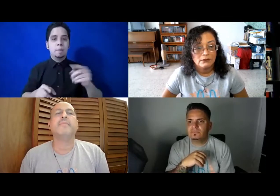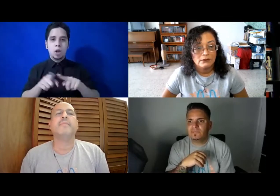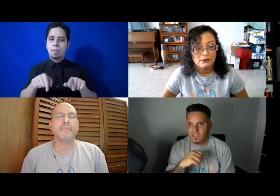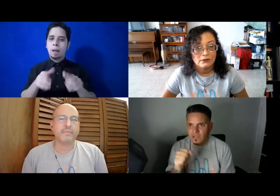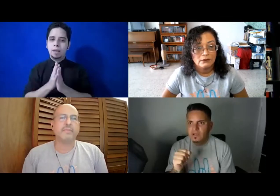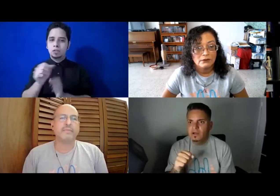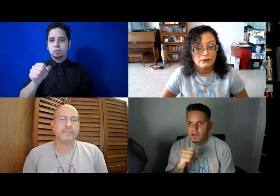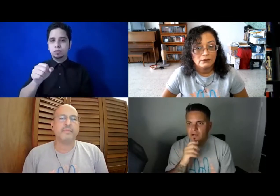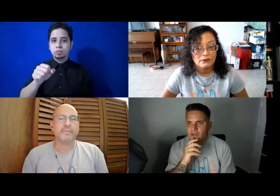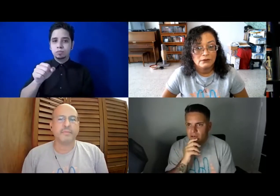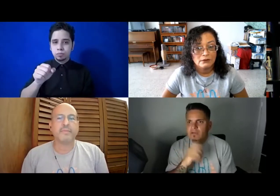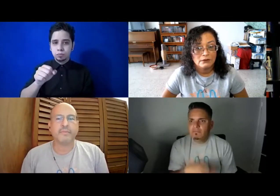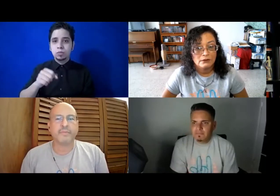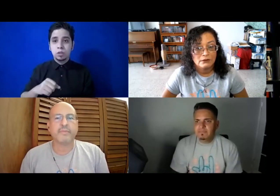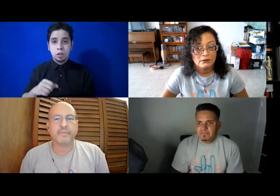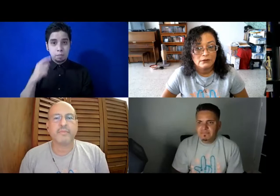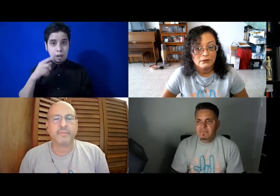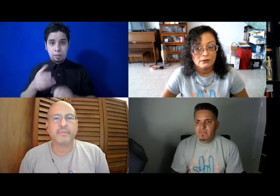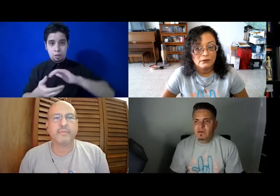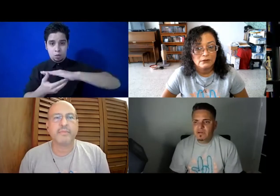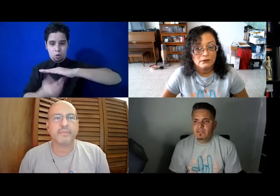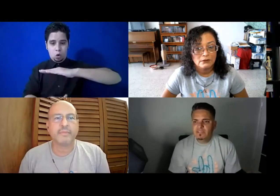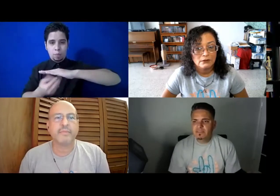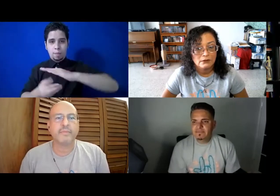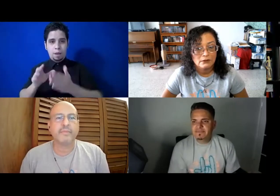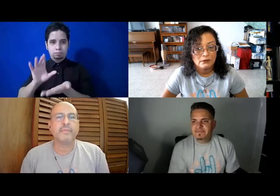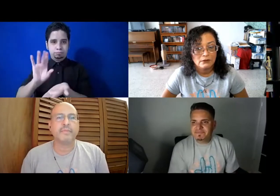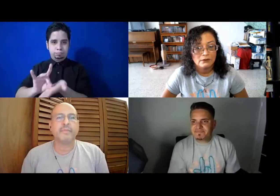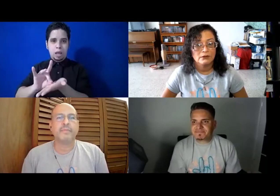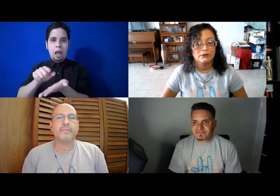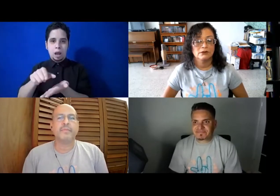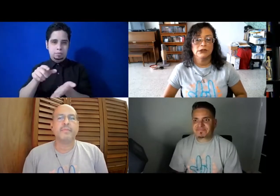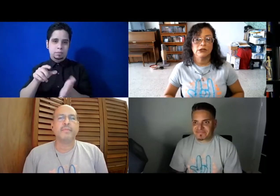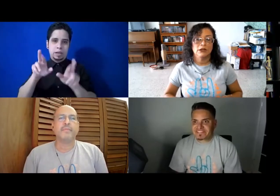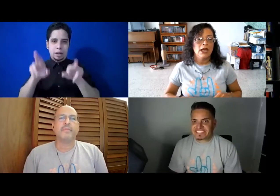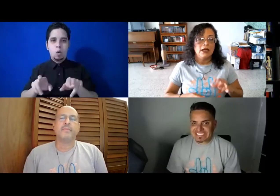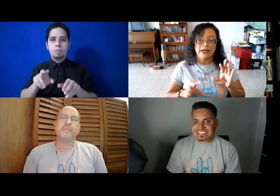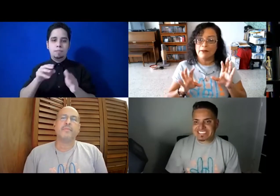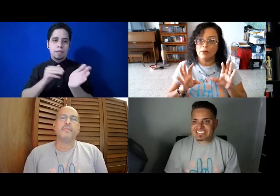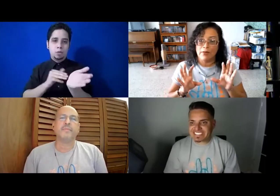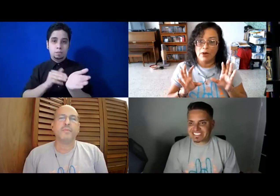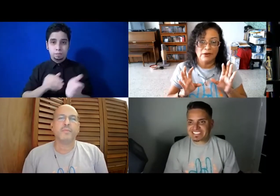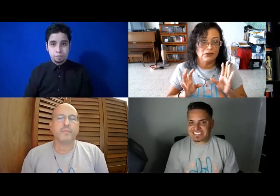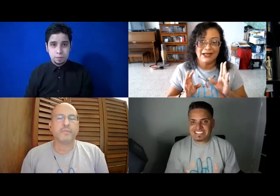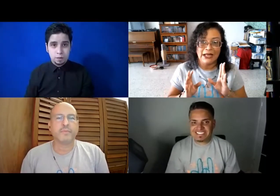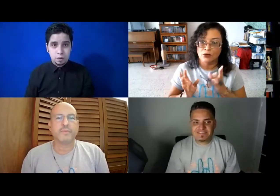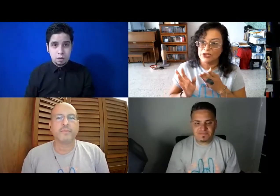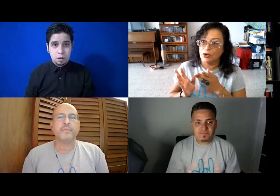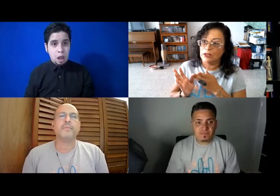y le sacaron copia para anejarla al expediente médico. Sí. Y mira, vamos a preguntarle a Josélo, a